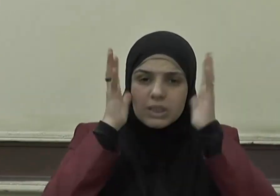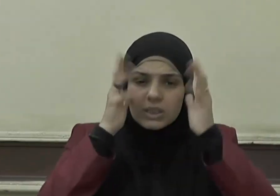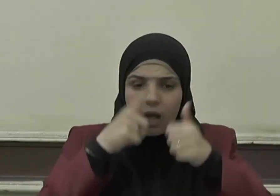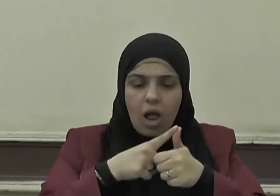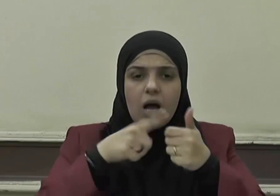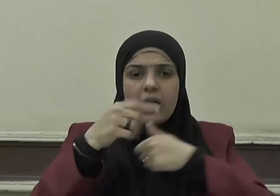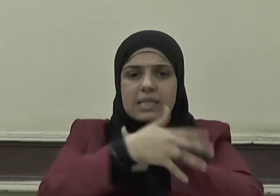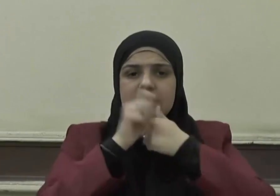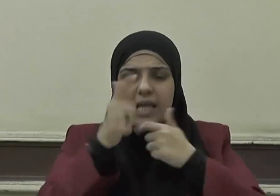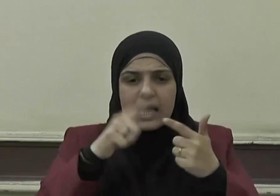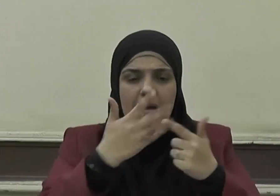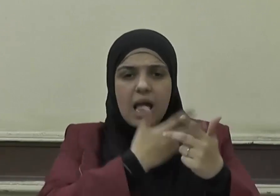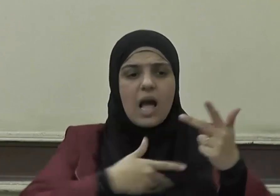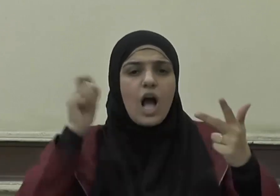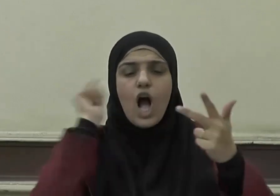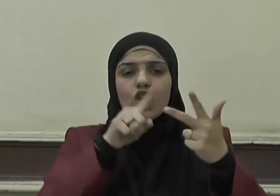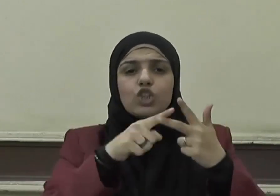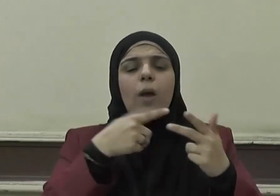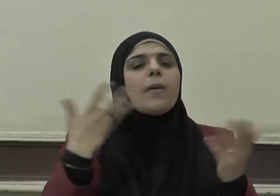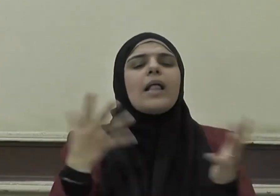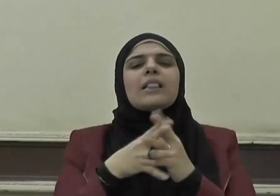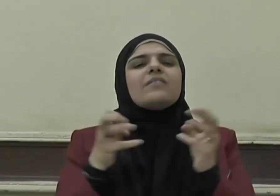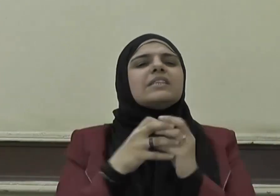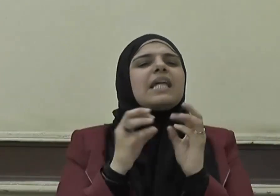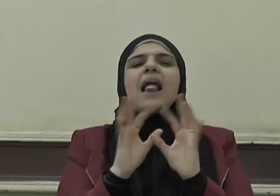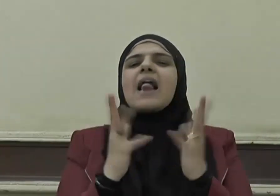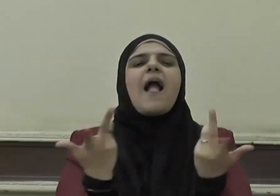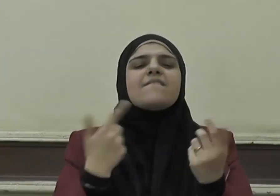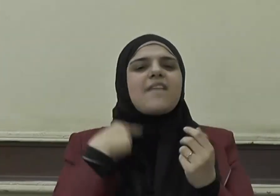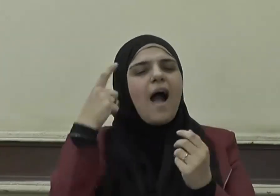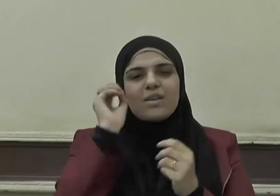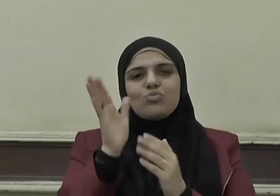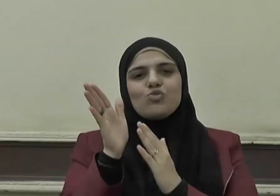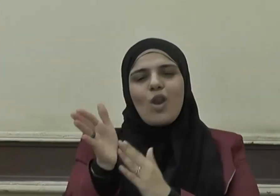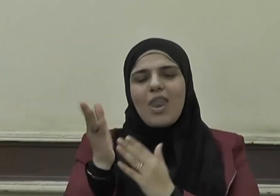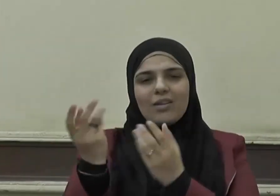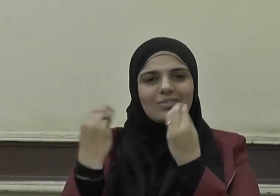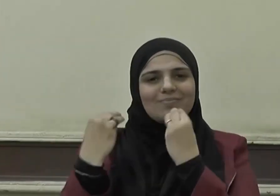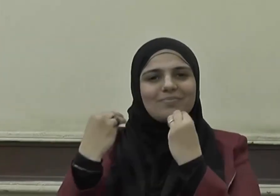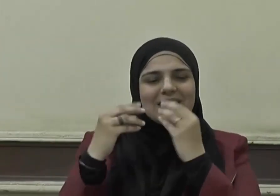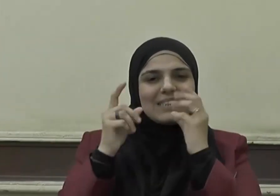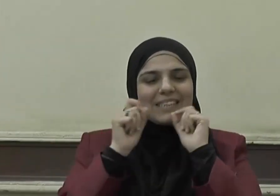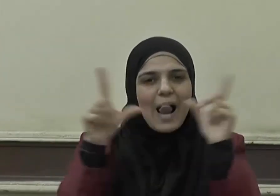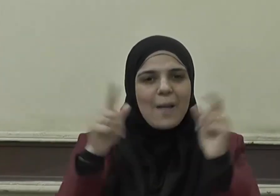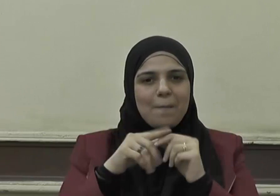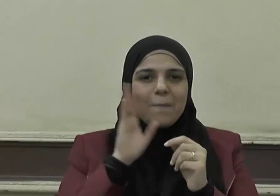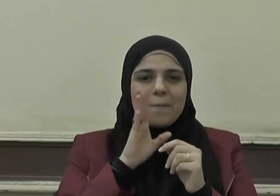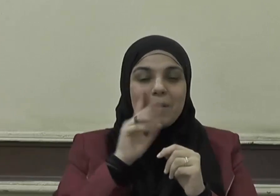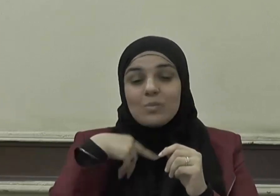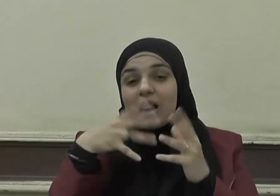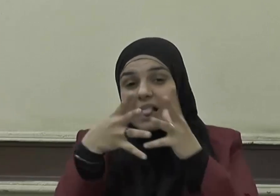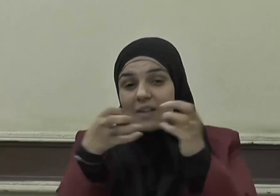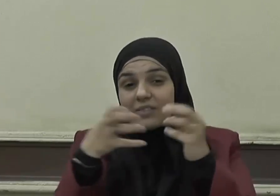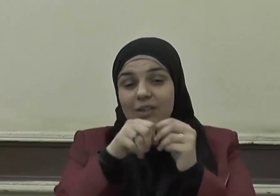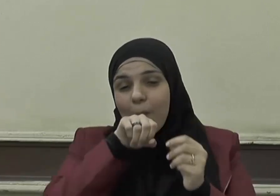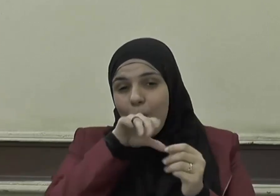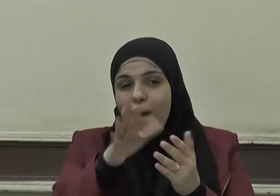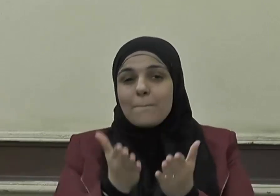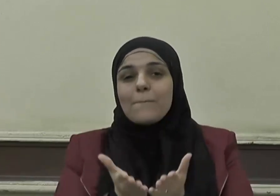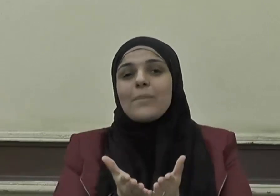وزكاة وحج دون توضيح من السنة المشرفة حيث فصل النبي صلى الله